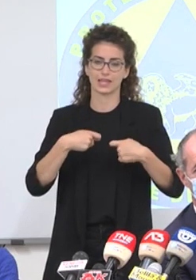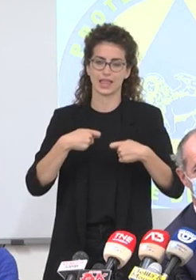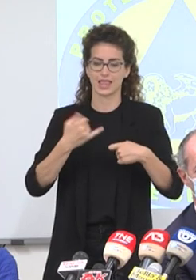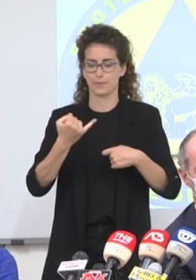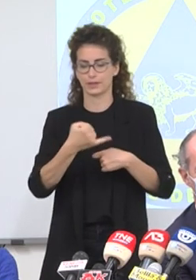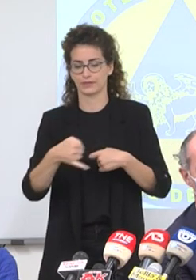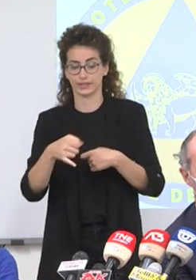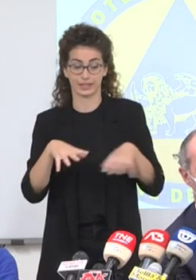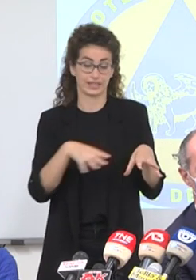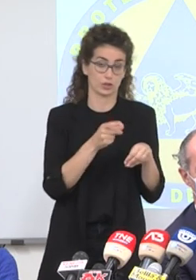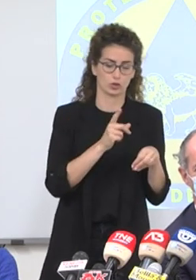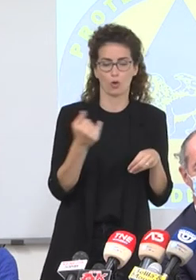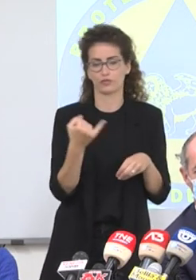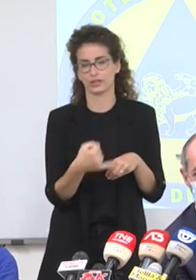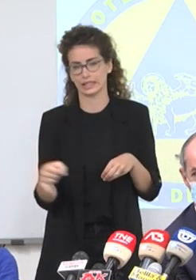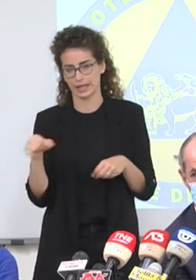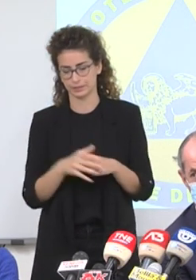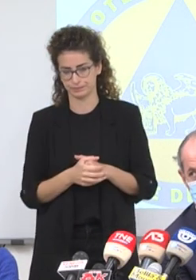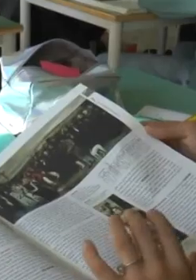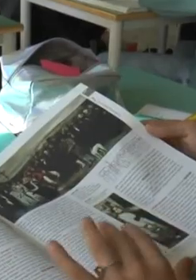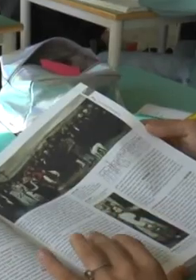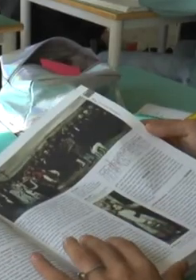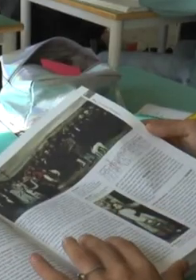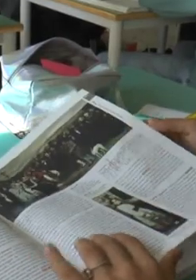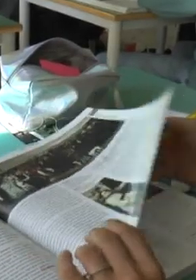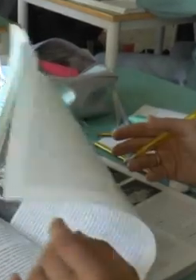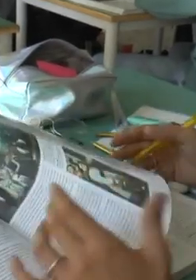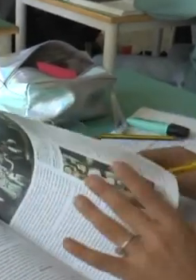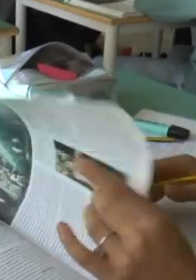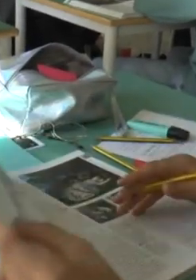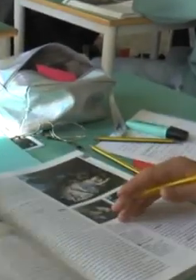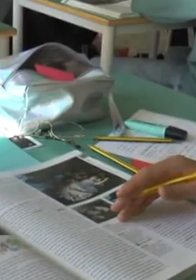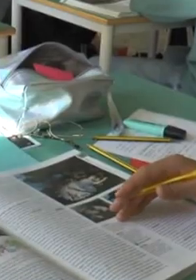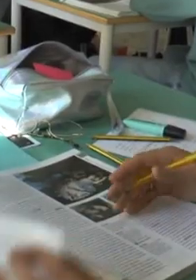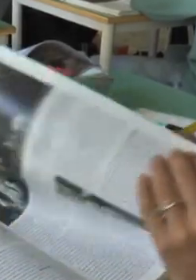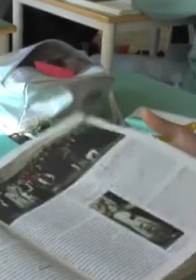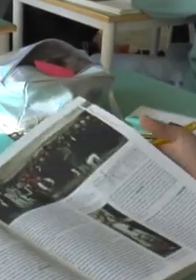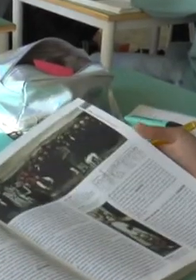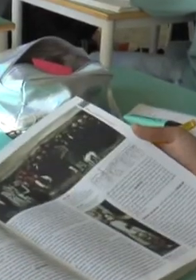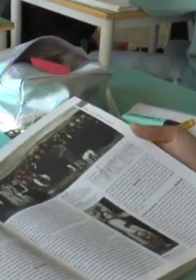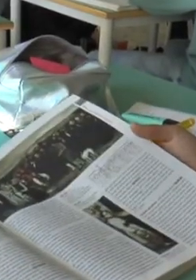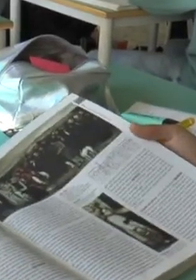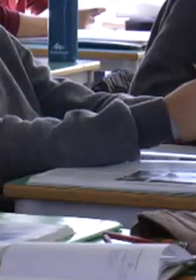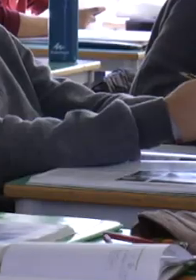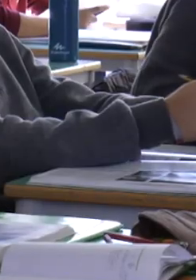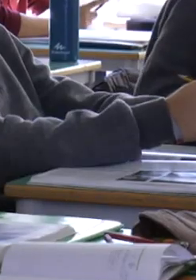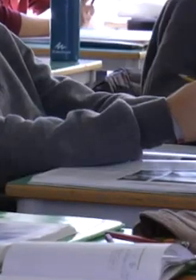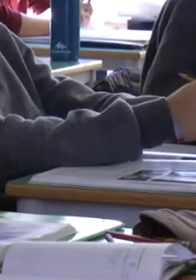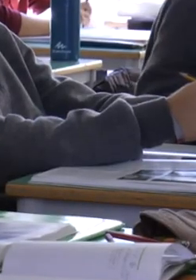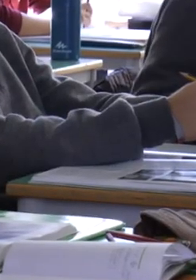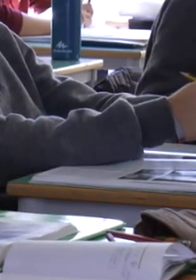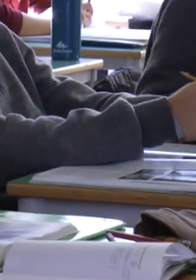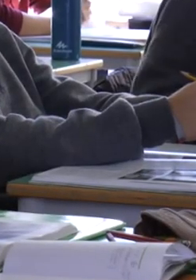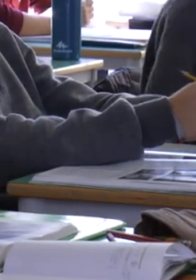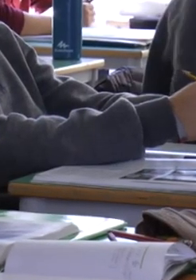di settembre. L'annuncio è arrivato quasi a sorpresa da Marghera e subito ha catalizzato l'attenzione di studenti, mondo della scuola e famiglie. Da anni si